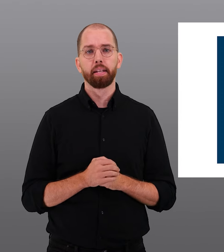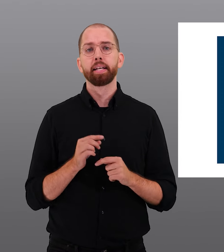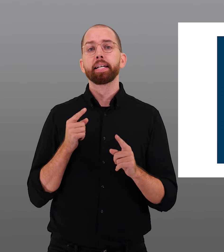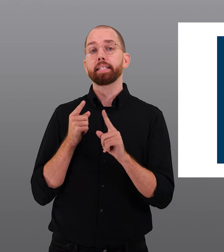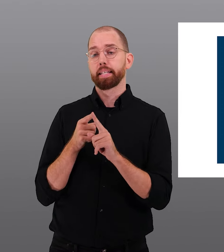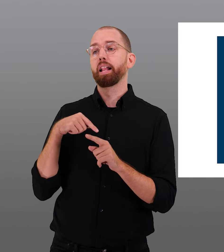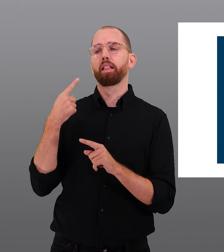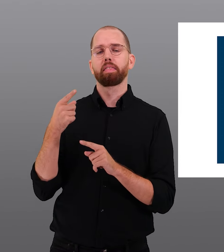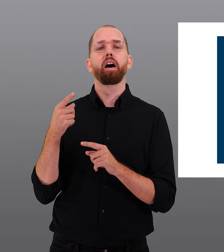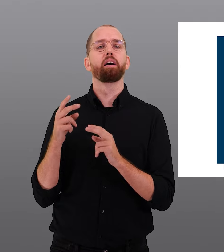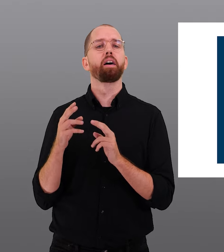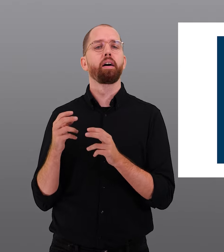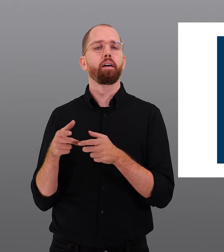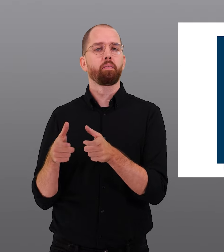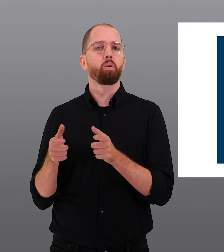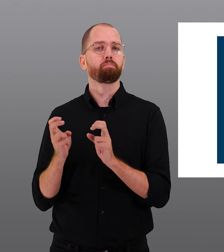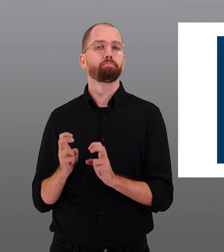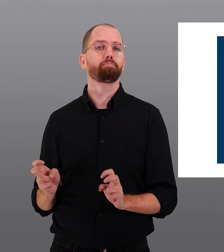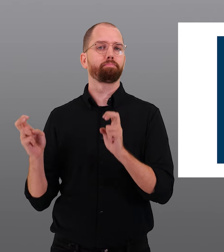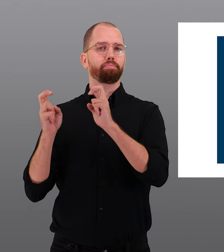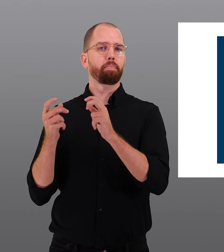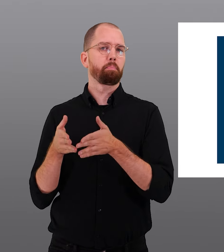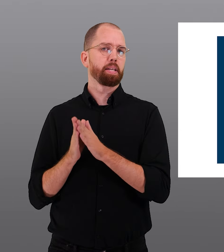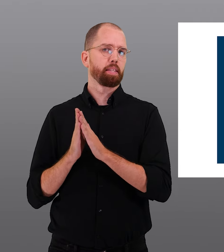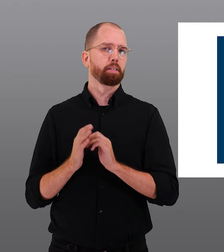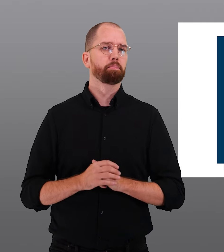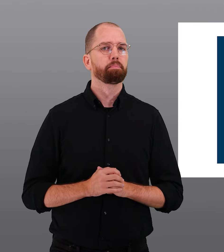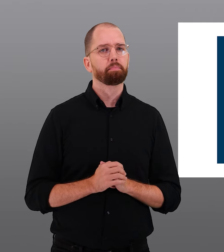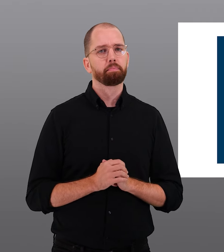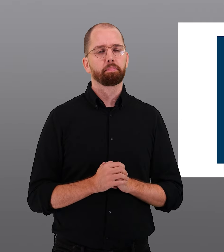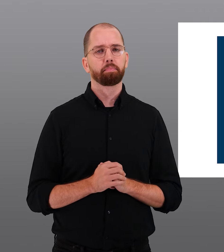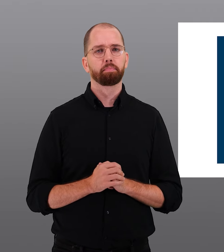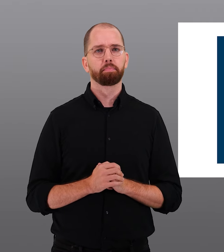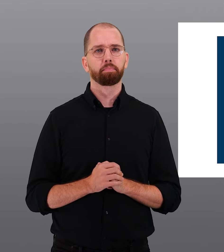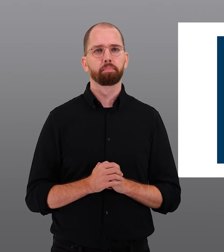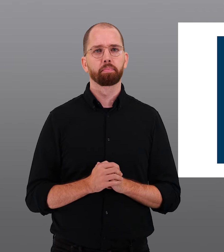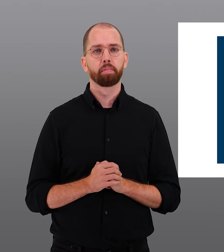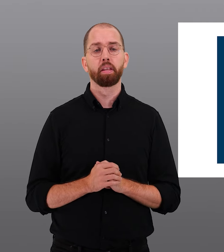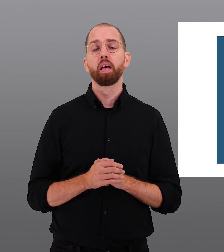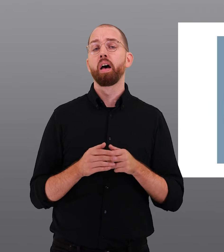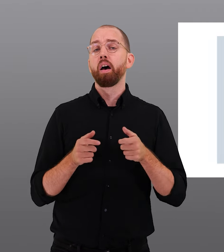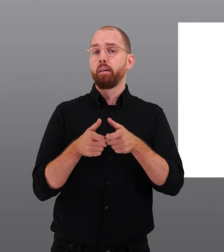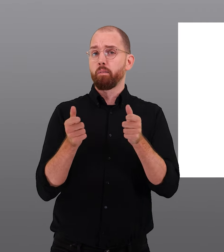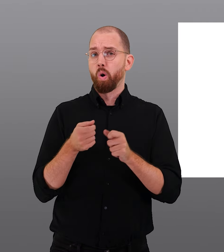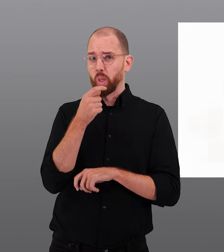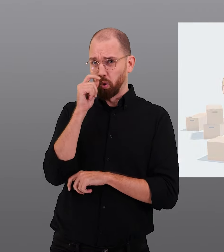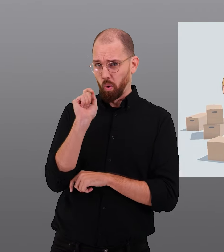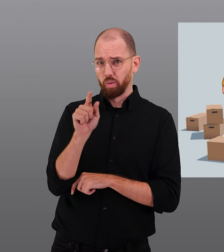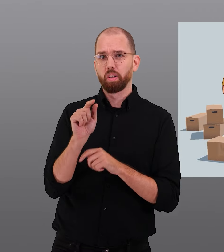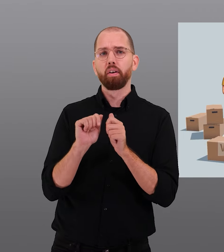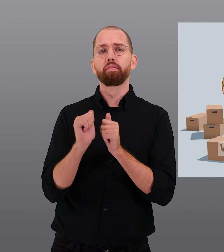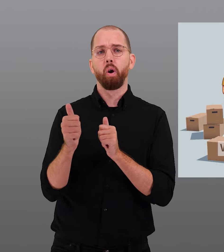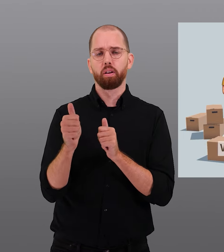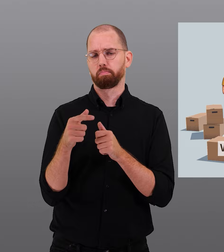werden könne. Ziel der Eigentümer sei es, die Mieten nachher noch stärker zu erhöhen. Die Folgen einer